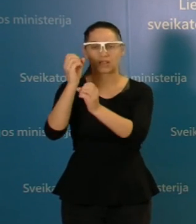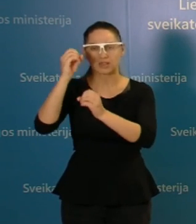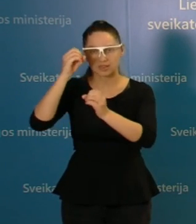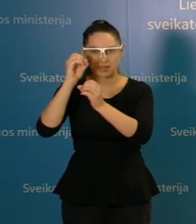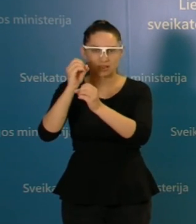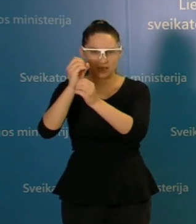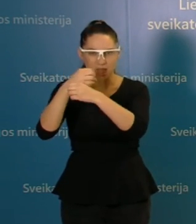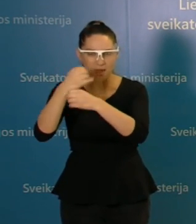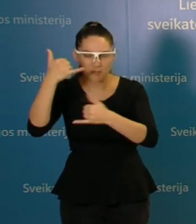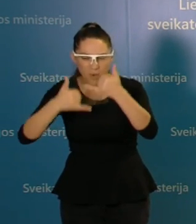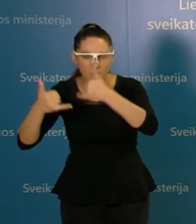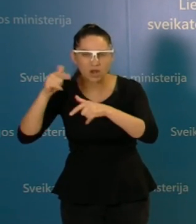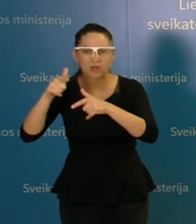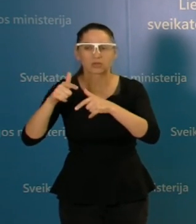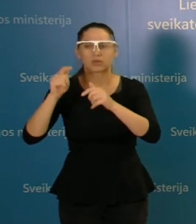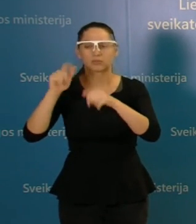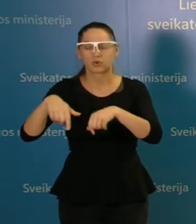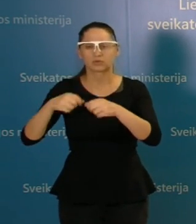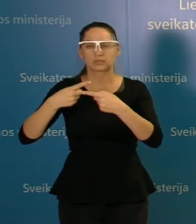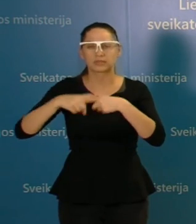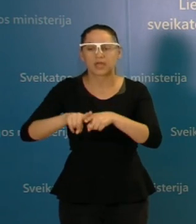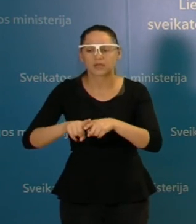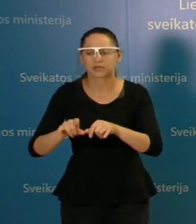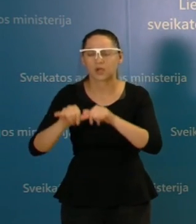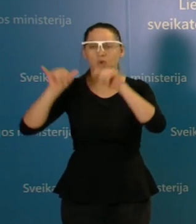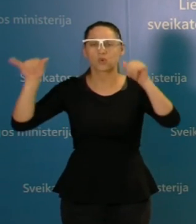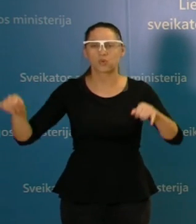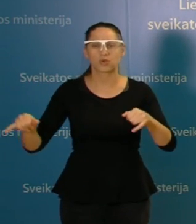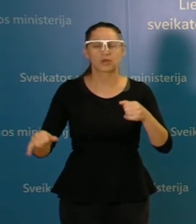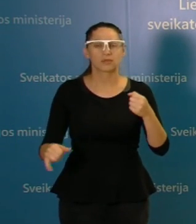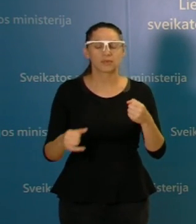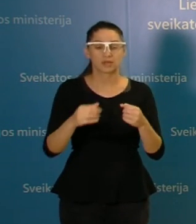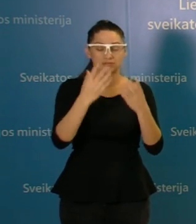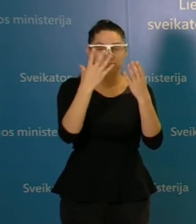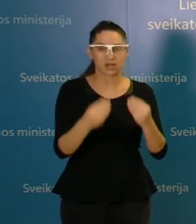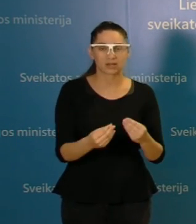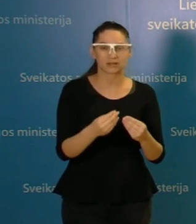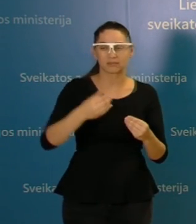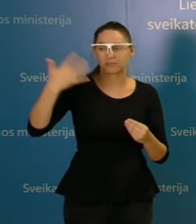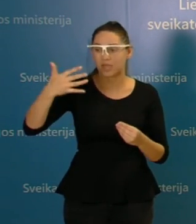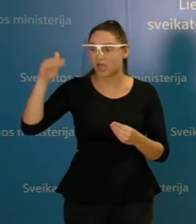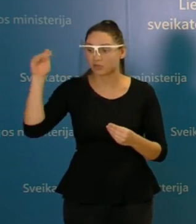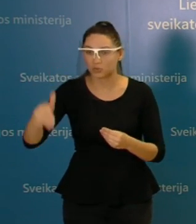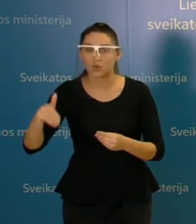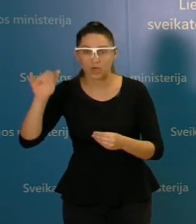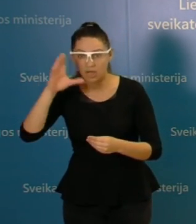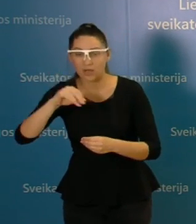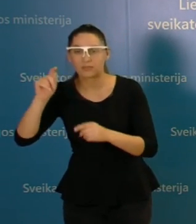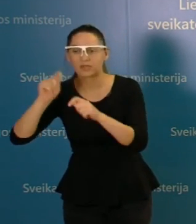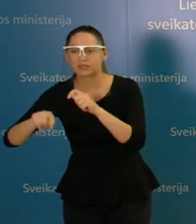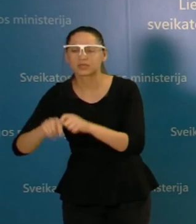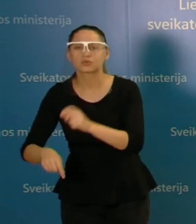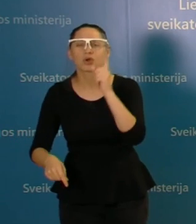kuri galėtų tirti ne 12, o 50 tūkstančių mėginių per parą, tai juos dar kažkam reikėtų paimti